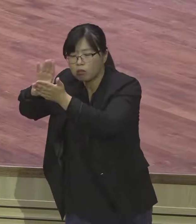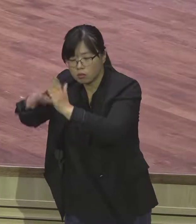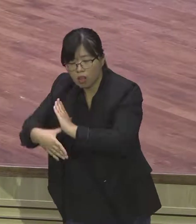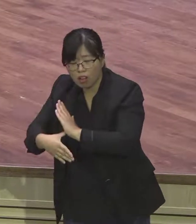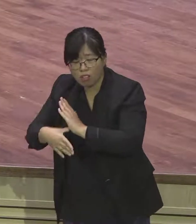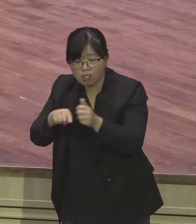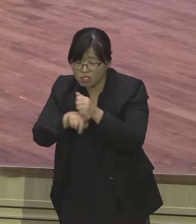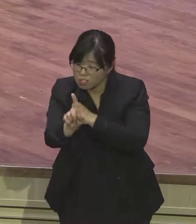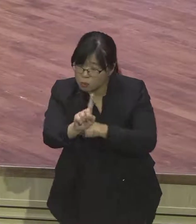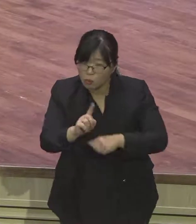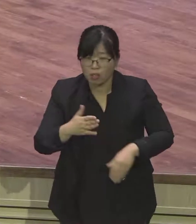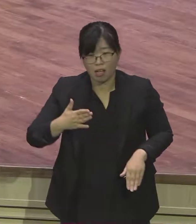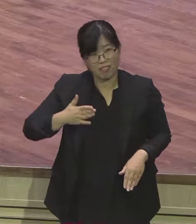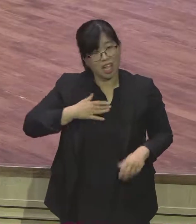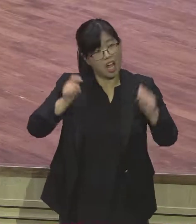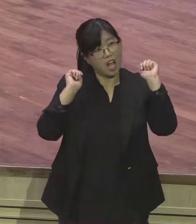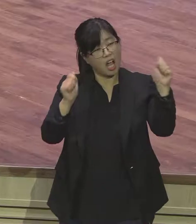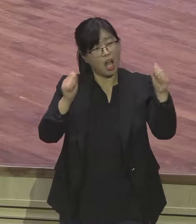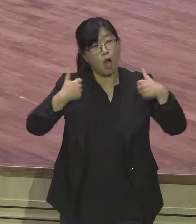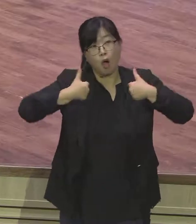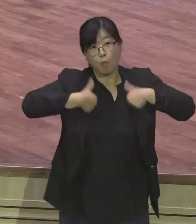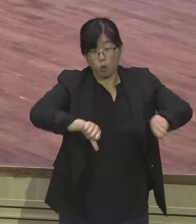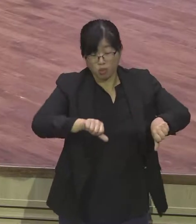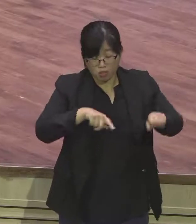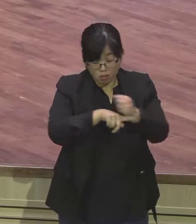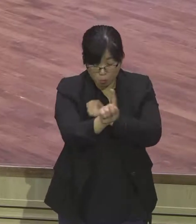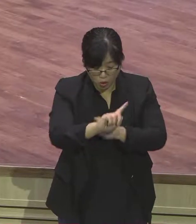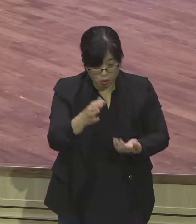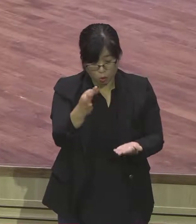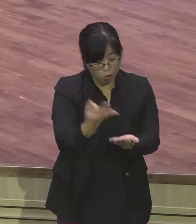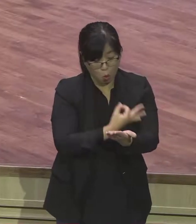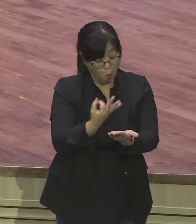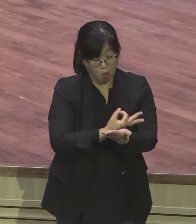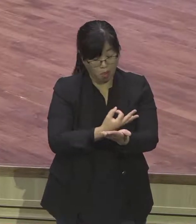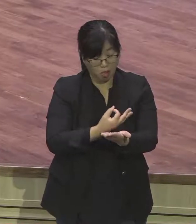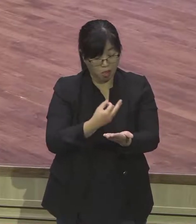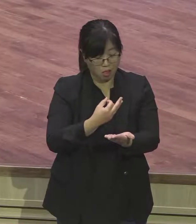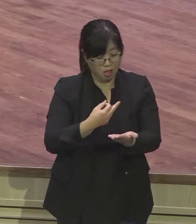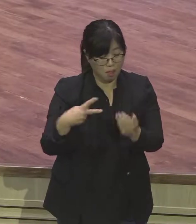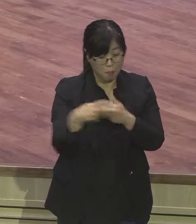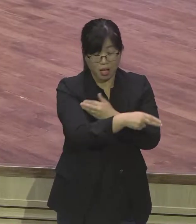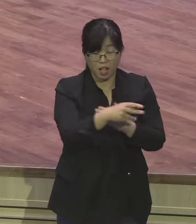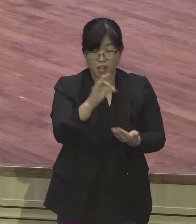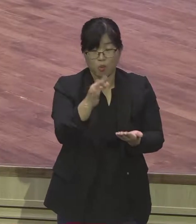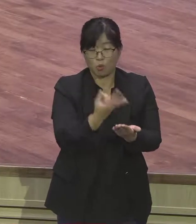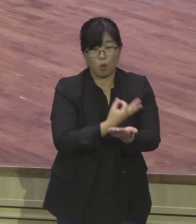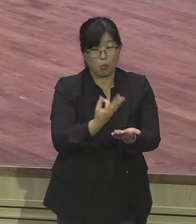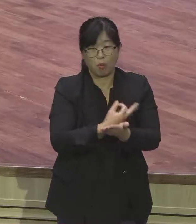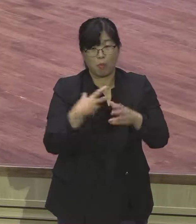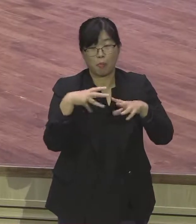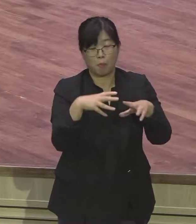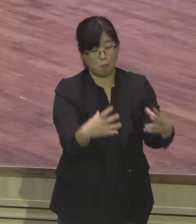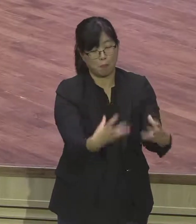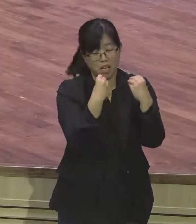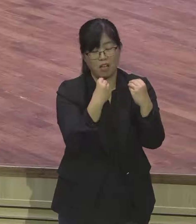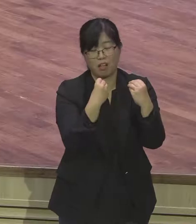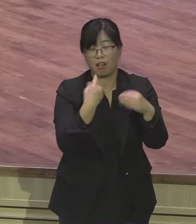포기해버렸어요. 그러면 앞으로 어떻게 살아야 돼요? 이분들이 그게 늘 계션이에요. 돌아오긴 돌아오는데 이걸 이 사람들을